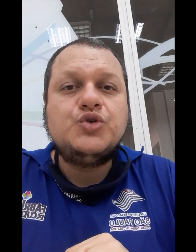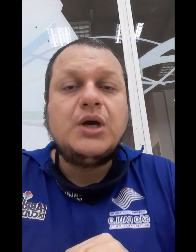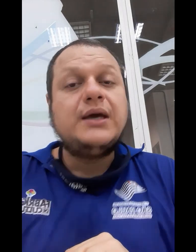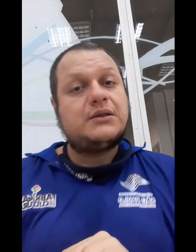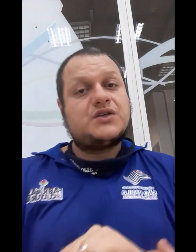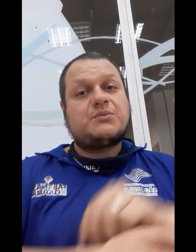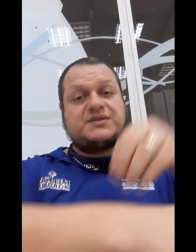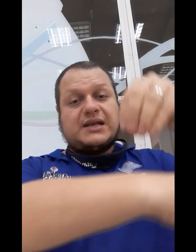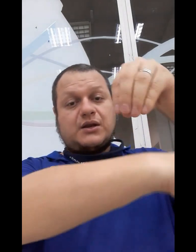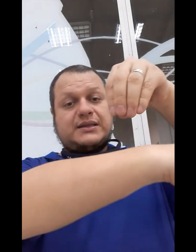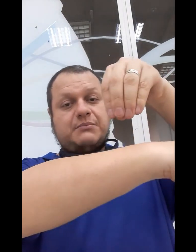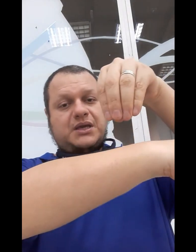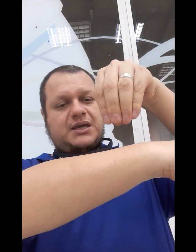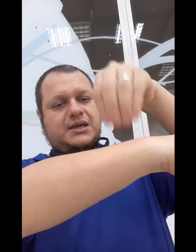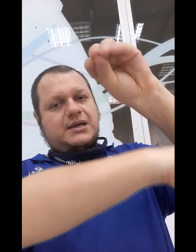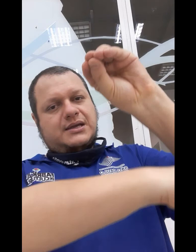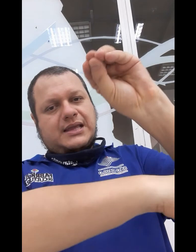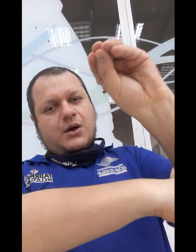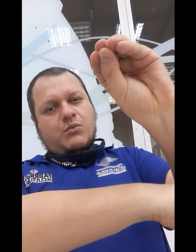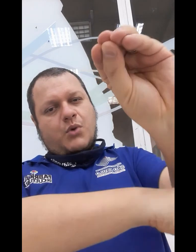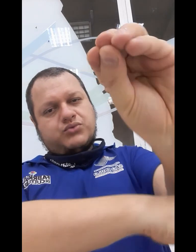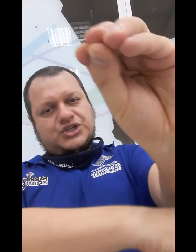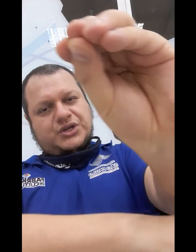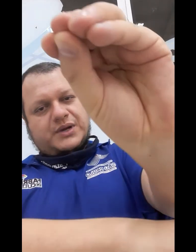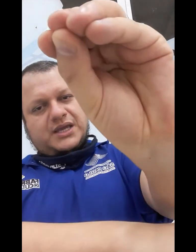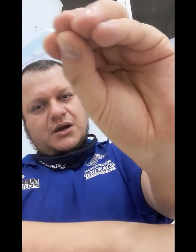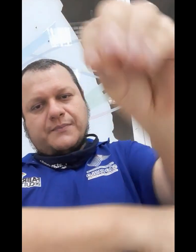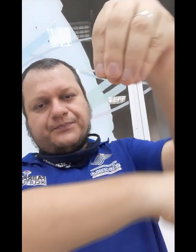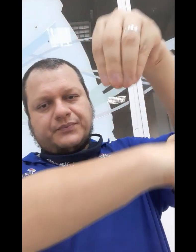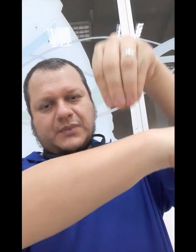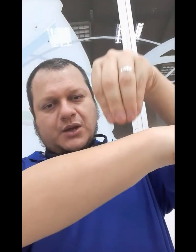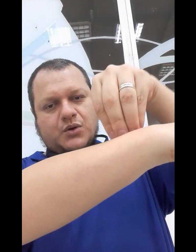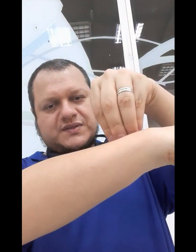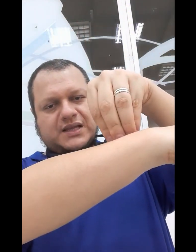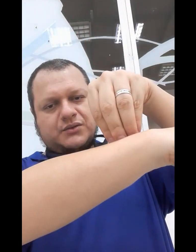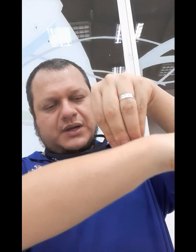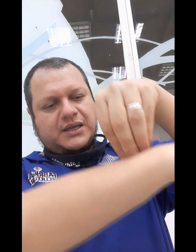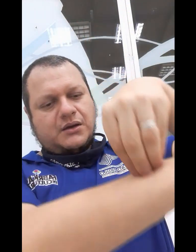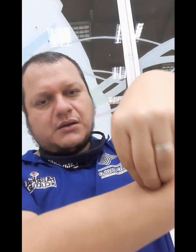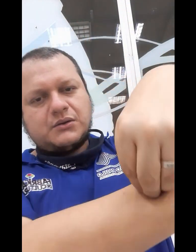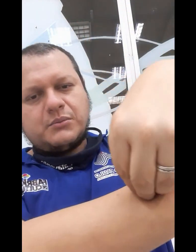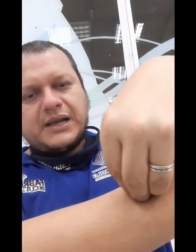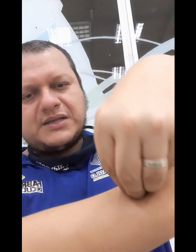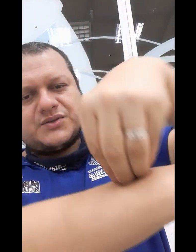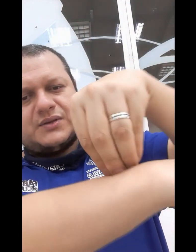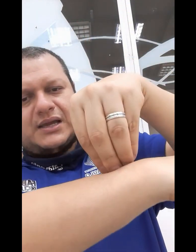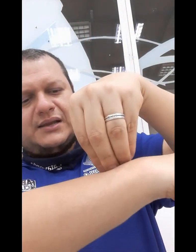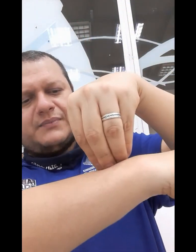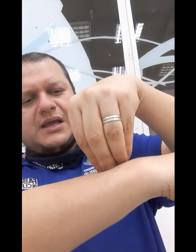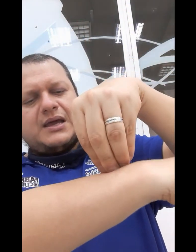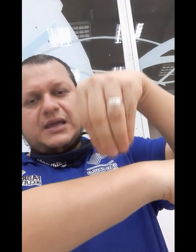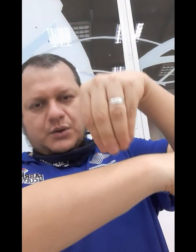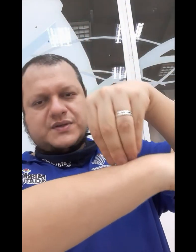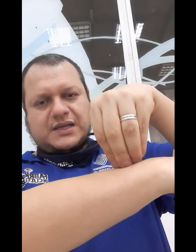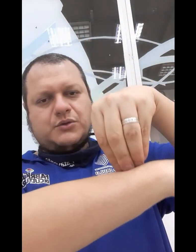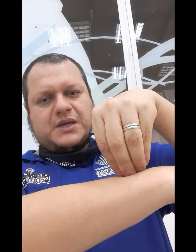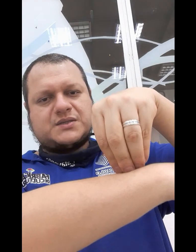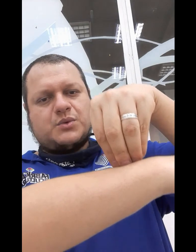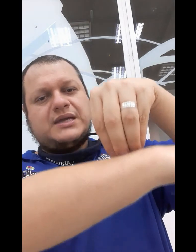Então, vamos ter a nota mi, tá? Um montinho aqui, ó, encostando aqui, ó, no braço dele, encostando mesmo. E